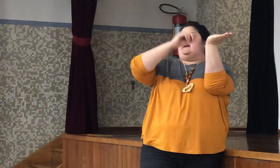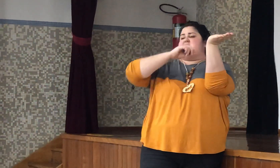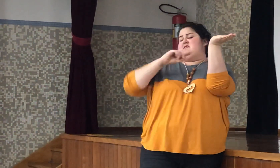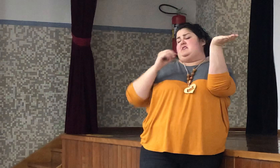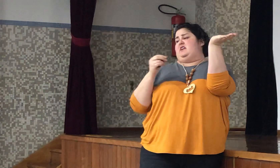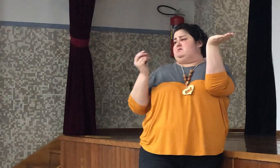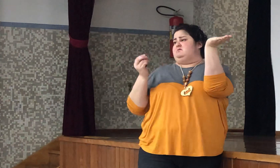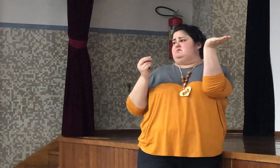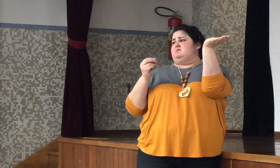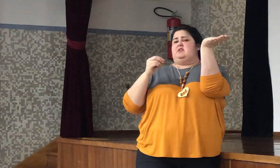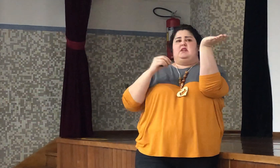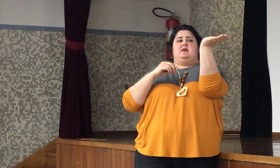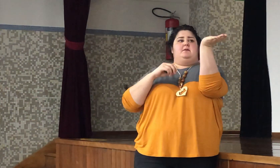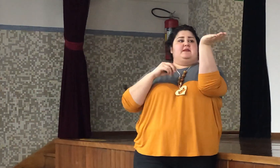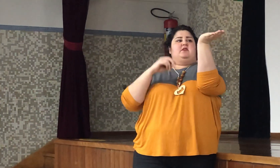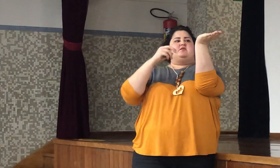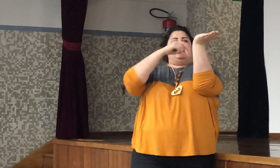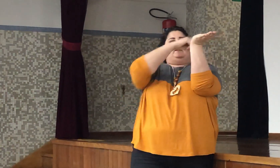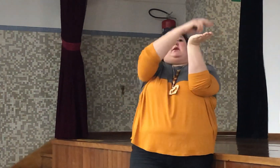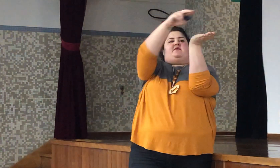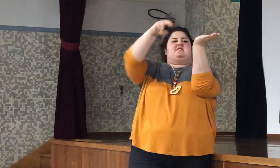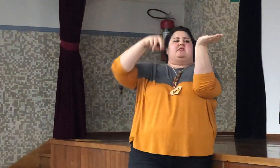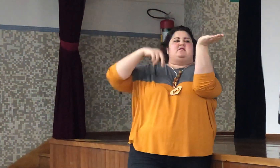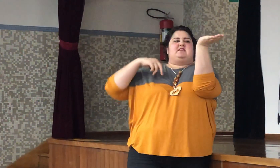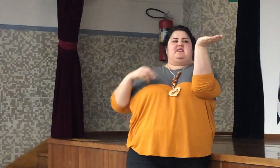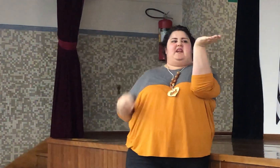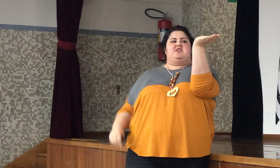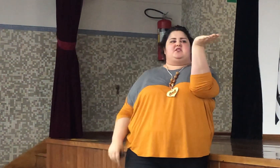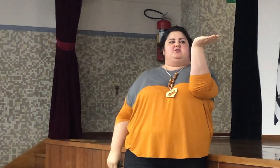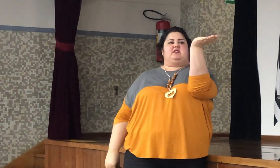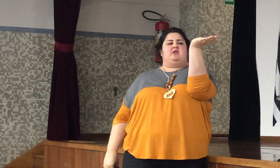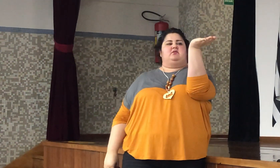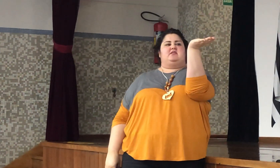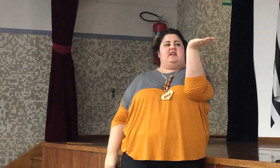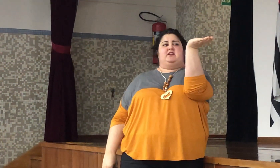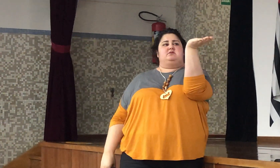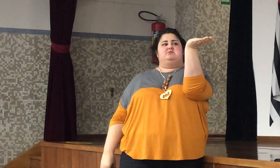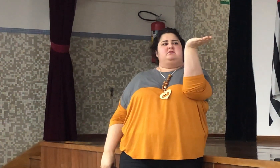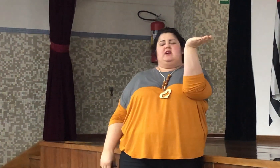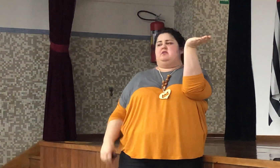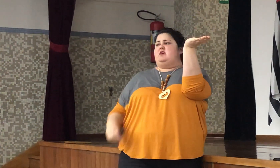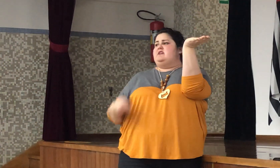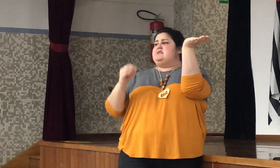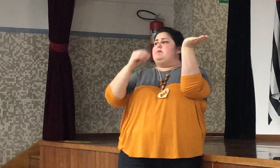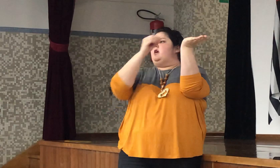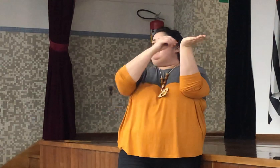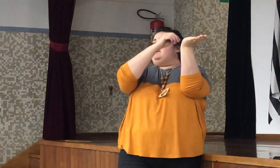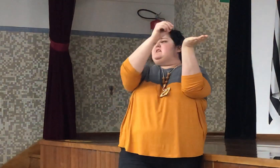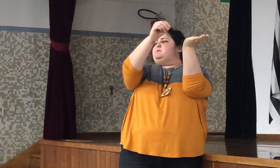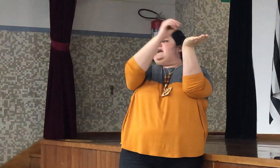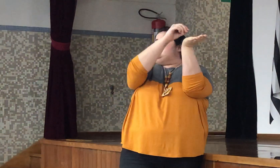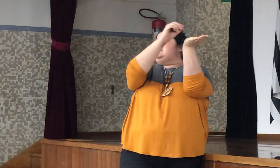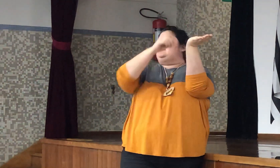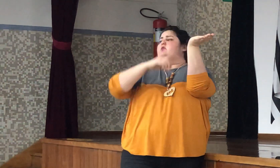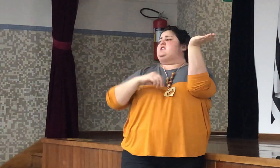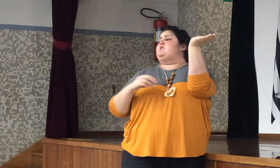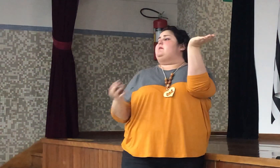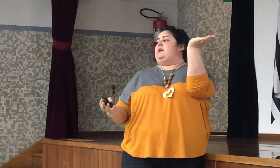peças? Sim. Mas você consegue ter uma visão estratégica do que está acontecendo? Não. Você move as peças intuitivamente.